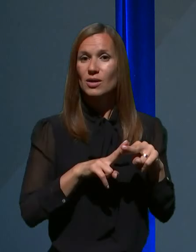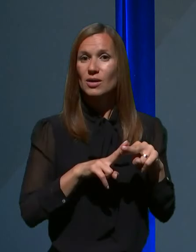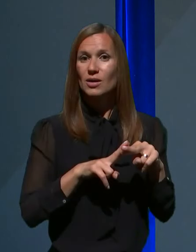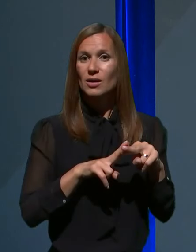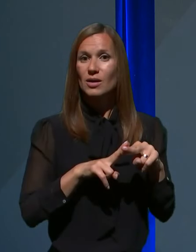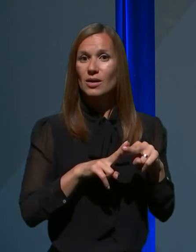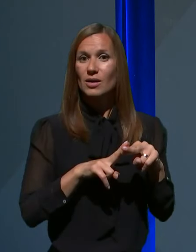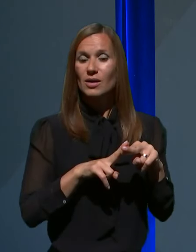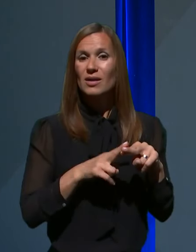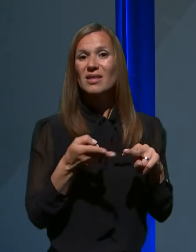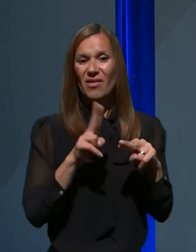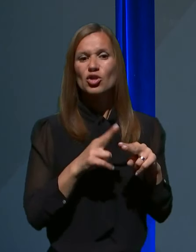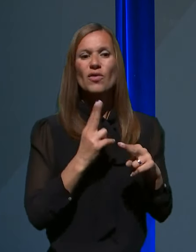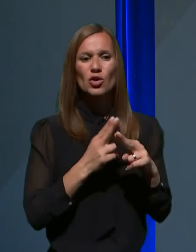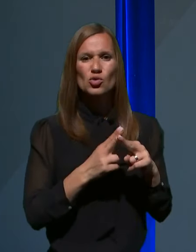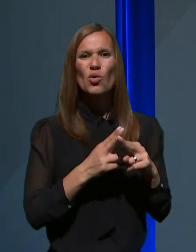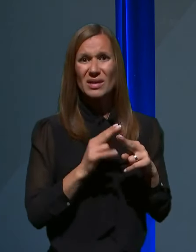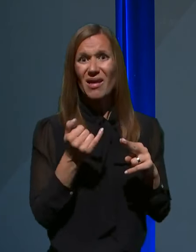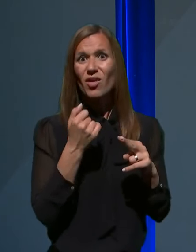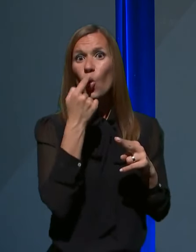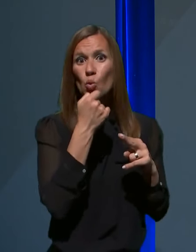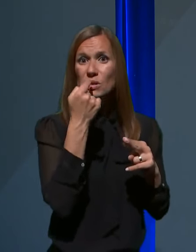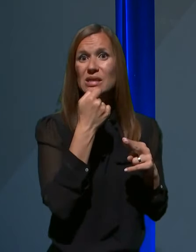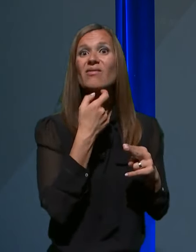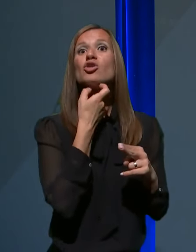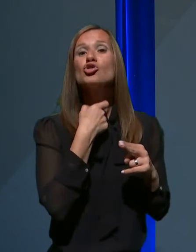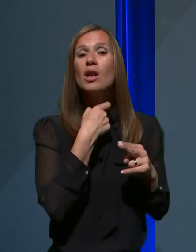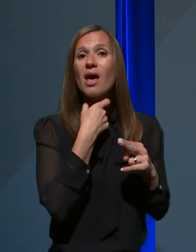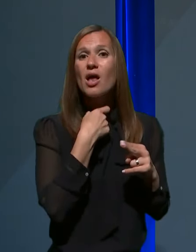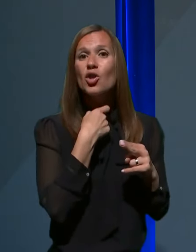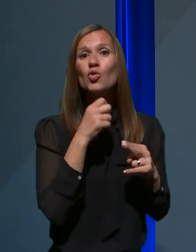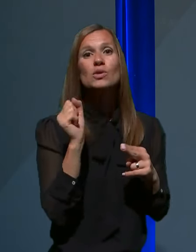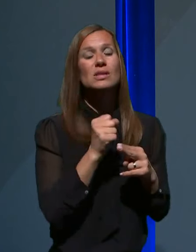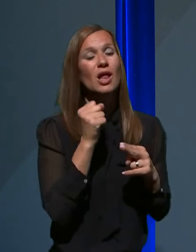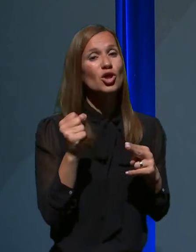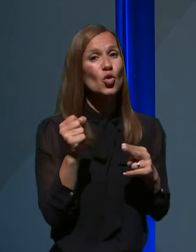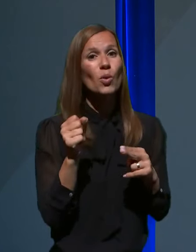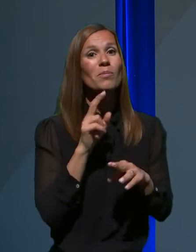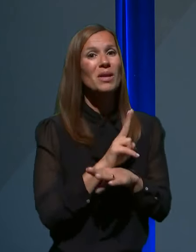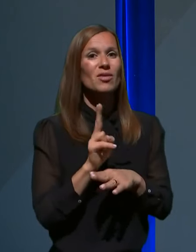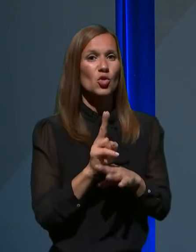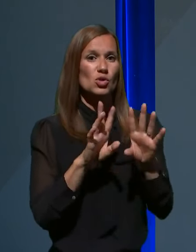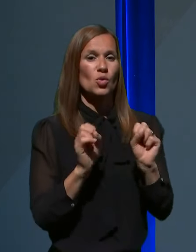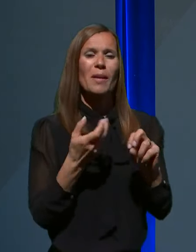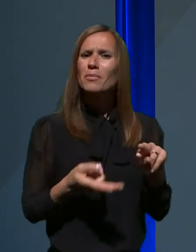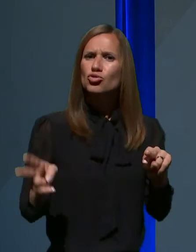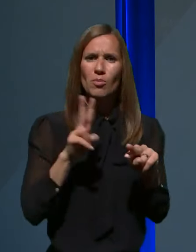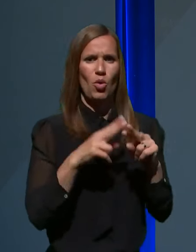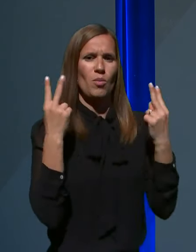virusov prisotnih v ustni vutlini, žrelo, seveda je previdnostni ukrep še toliko bolj na mesto.